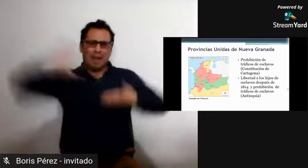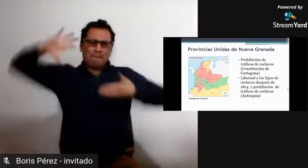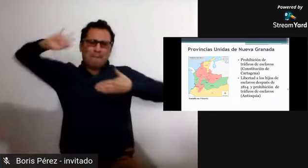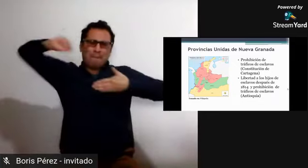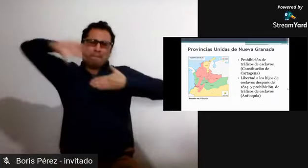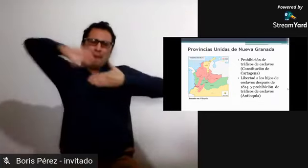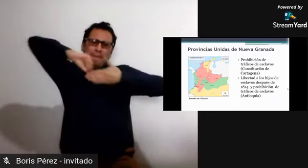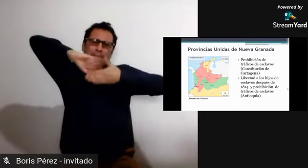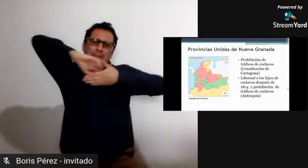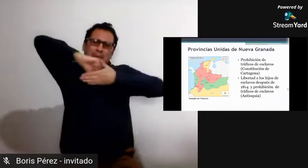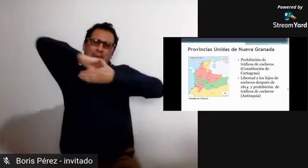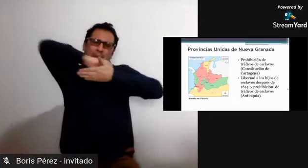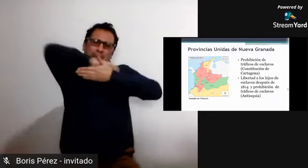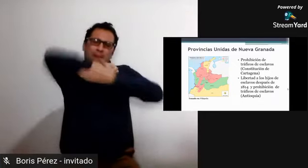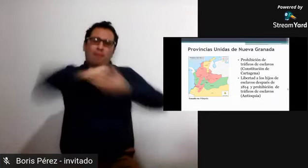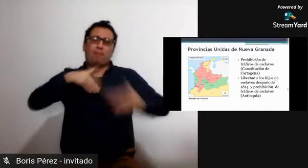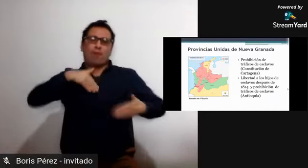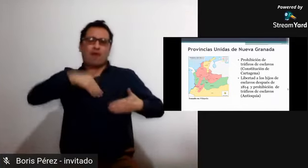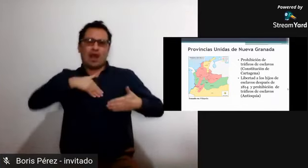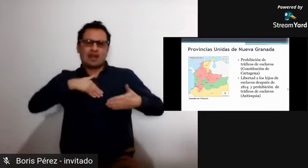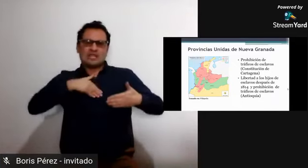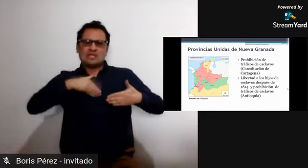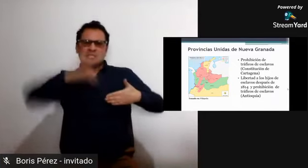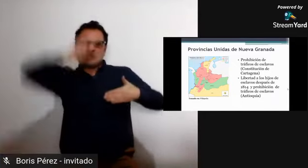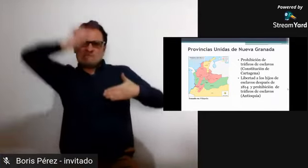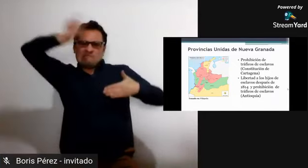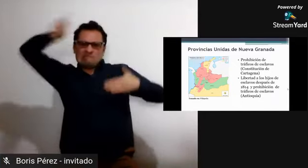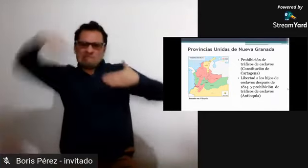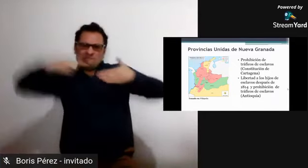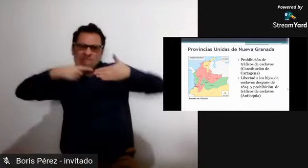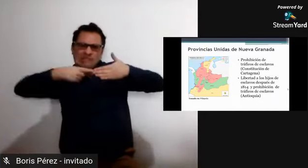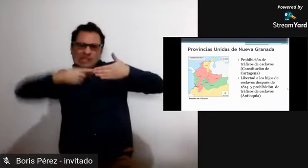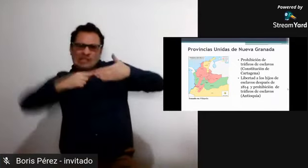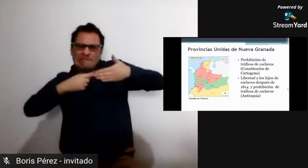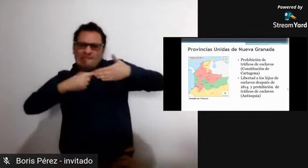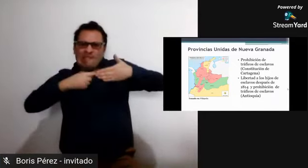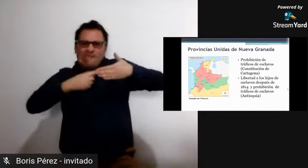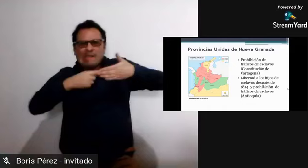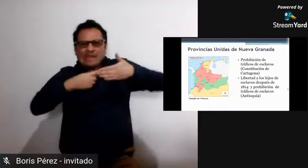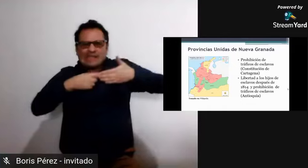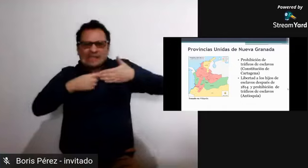con su patrón para que ellos pudieran ser libertados.